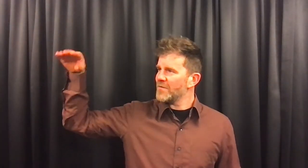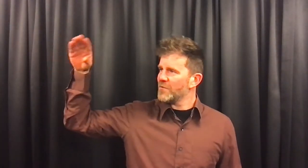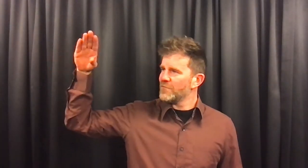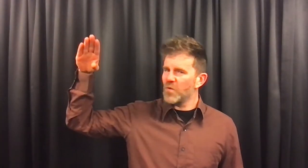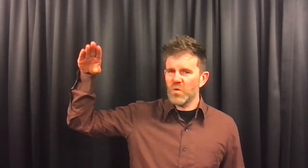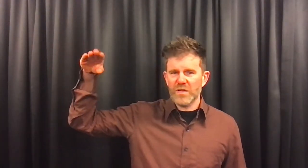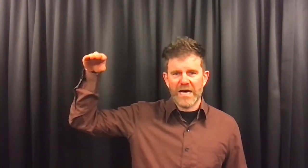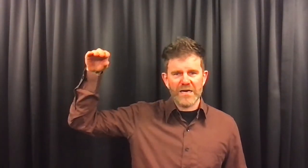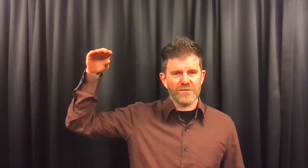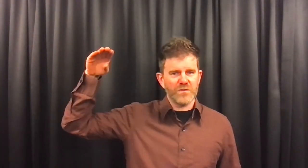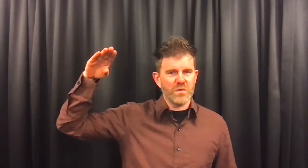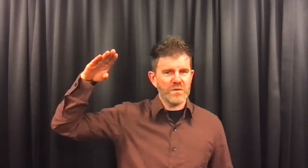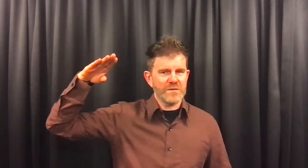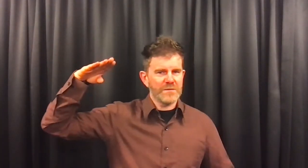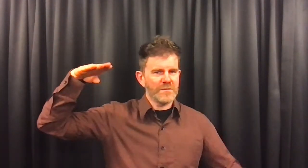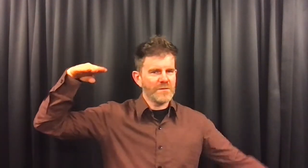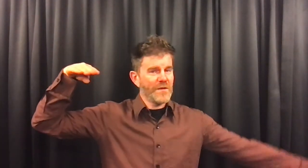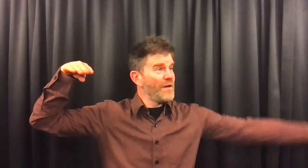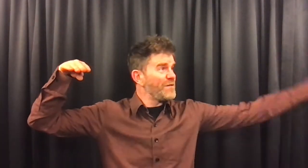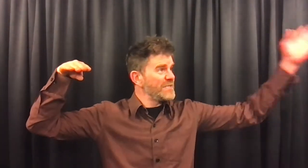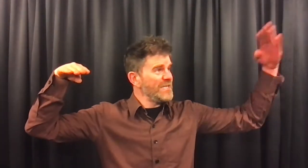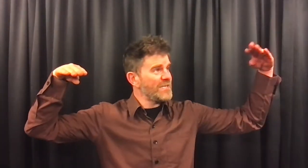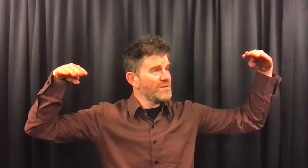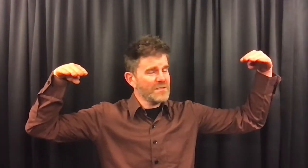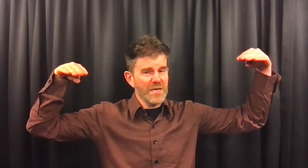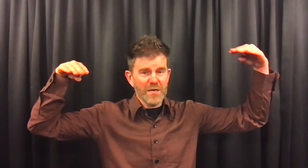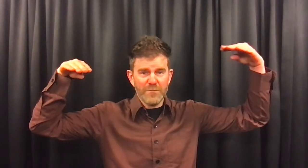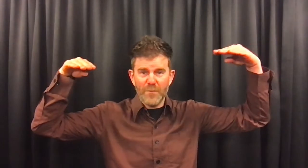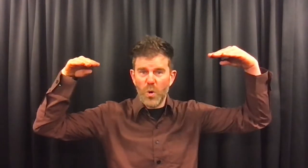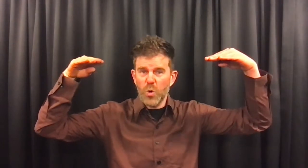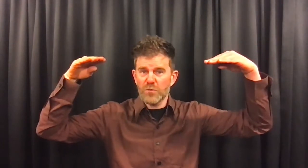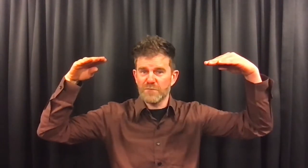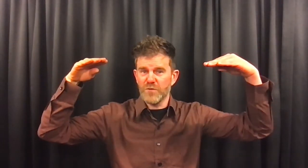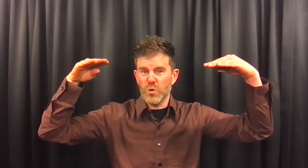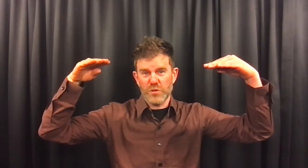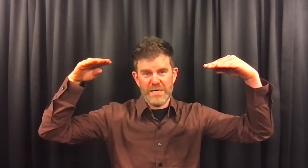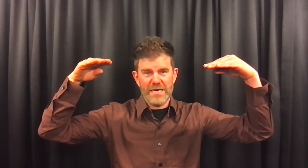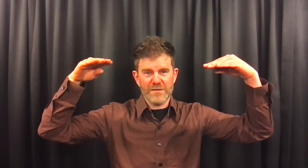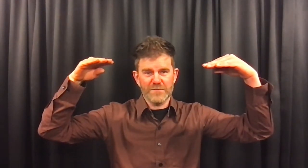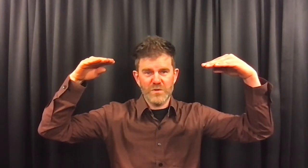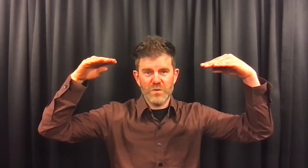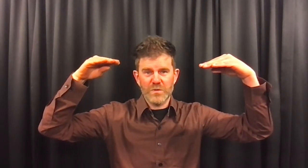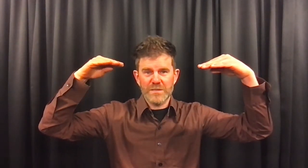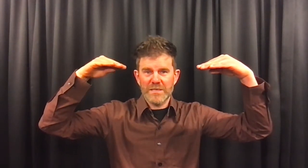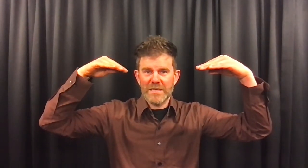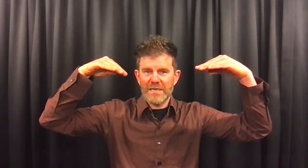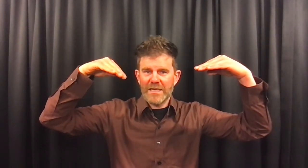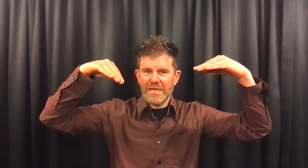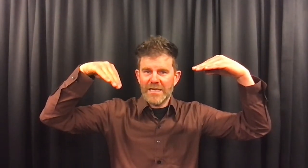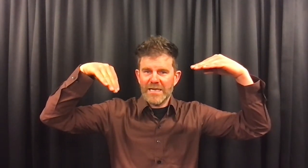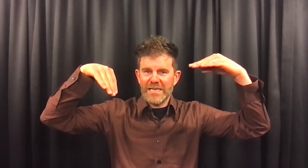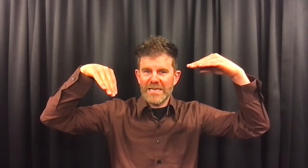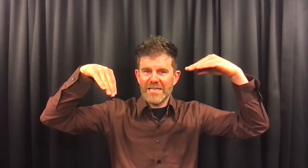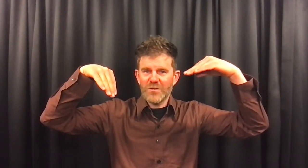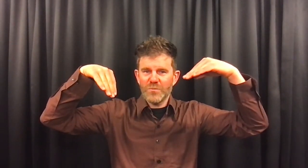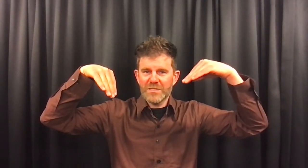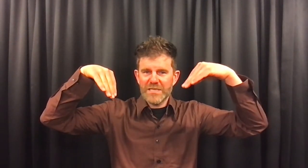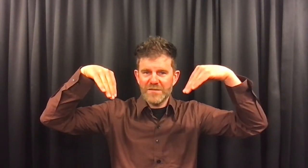een vogel aangevlogen. En net op hetzelfde